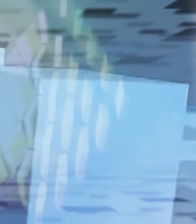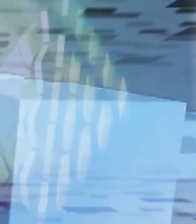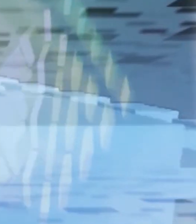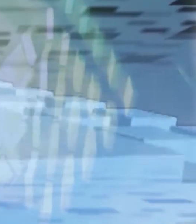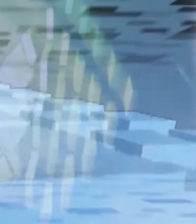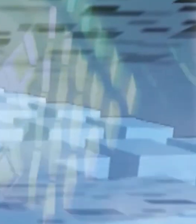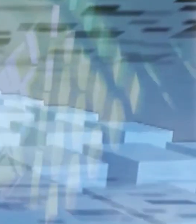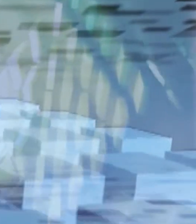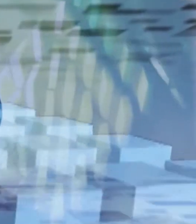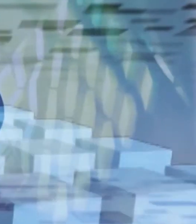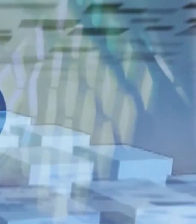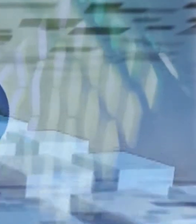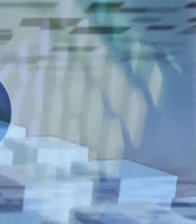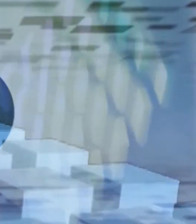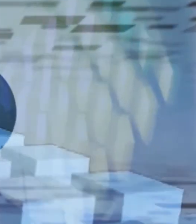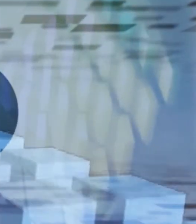Muzyka